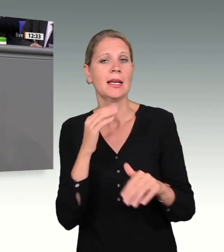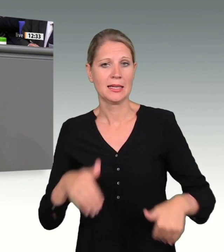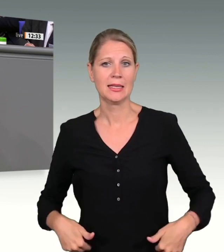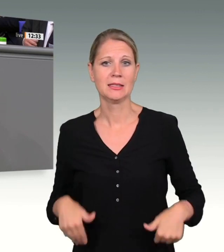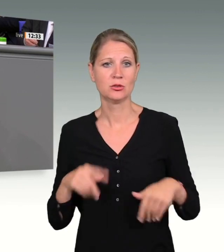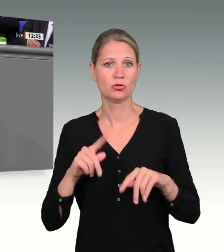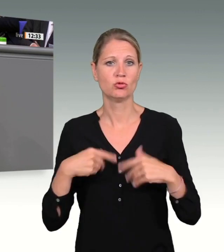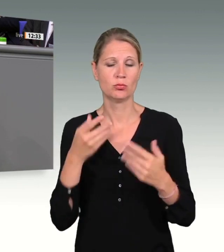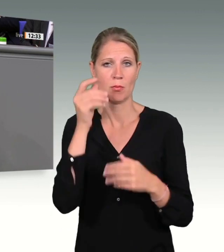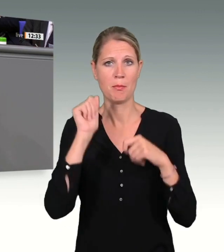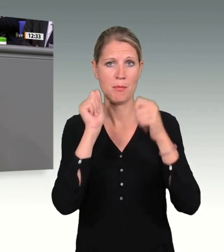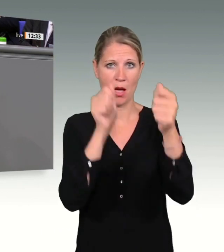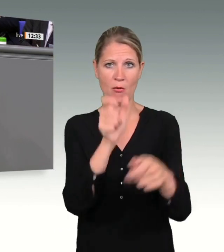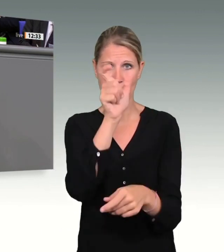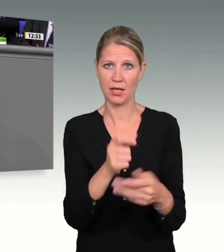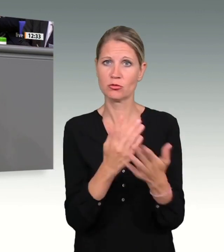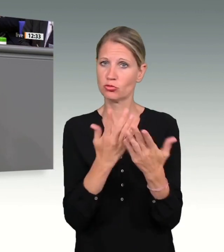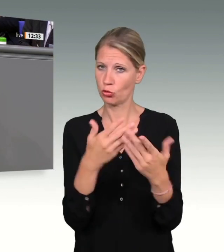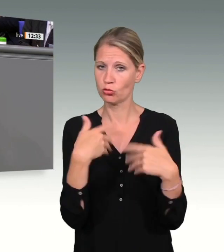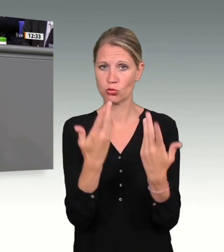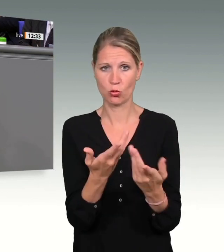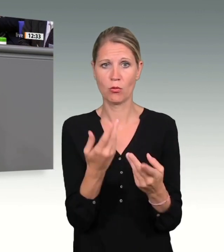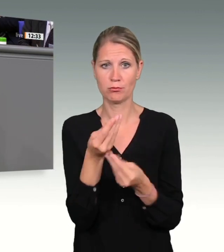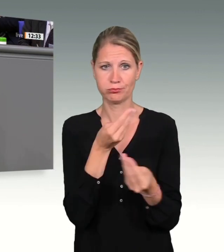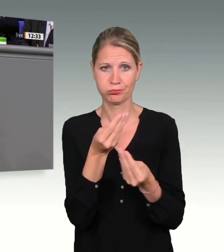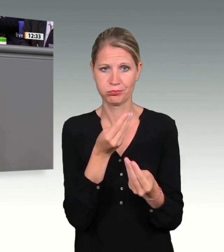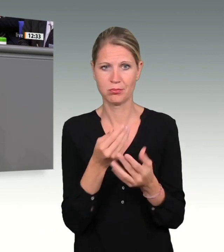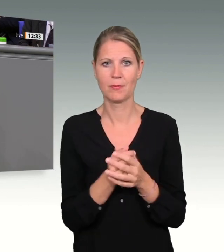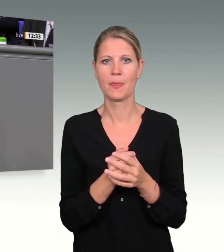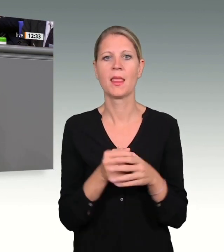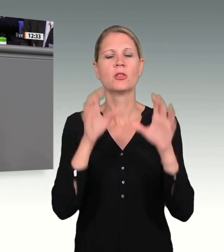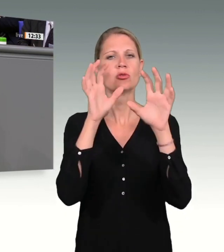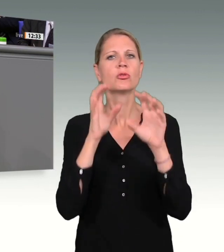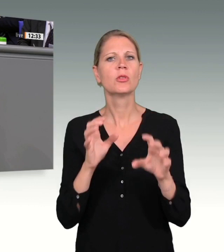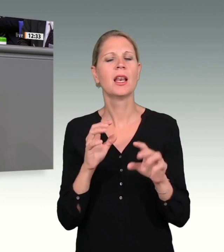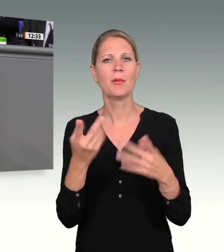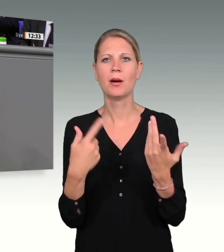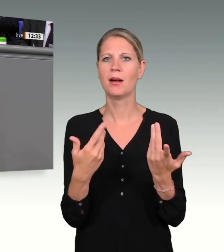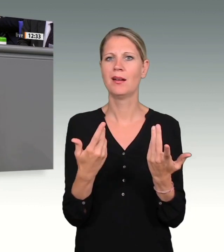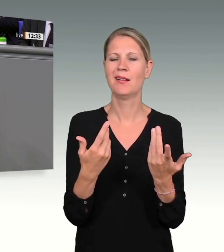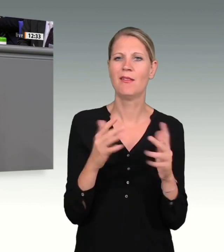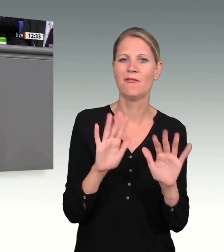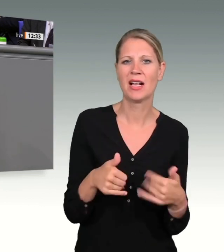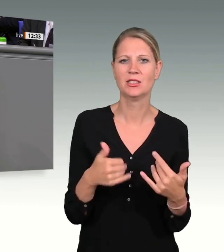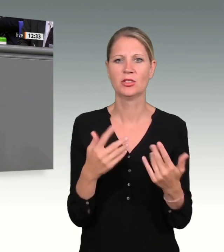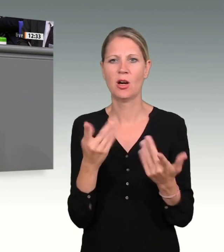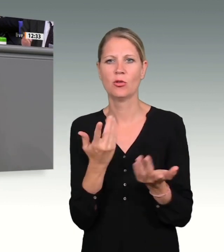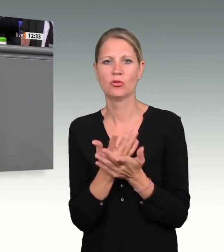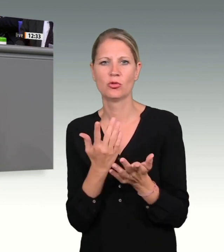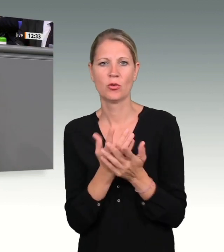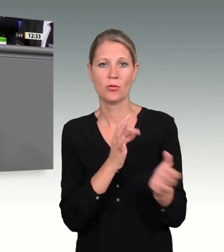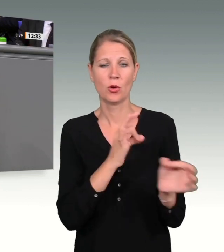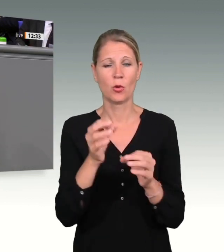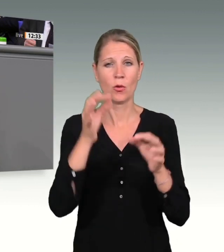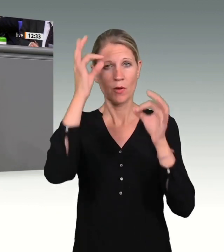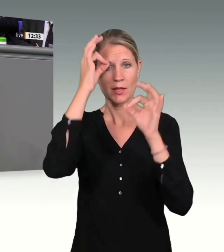bei der Führung von Vertrauenspersonen, also Spitzeln aus extremistischen Szenen gezeigt. 40 Spitzel von sieben